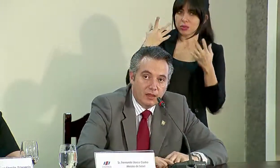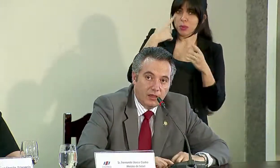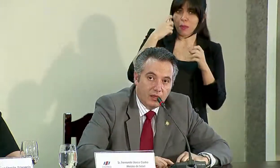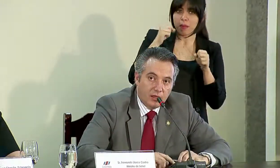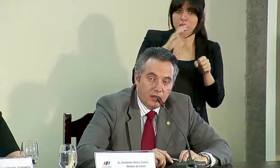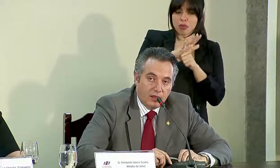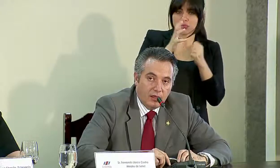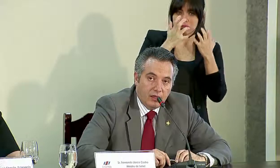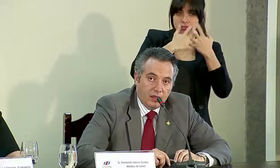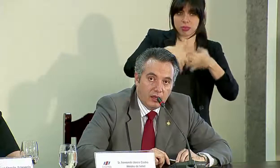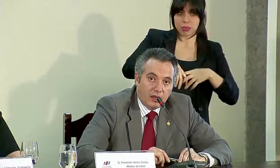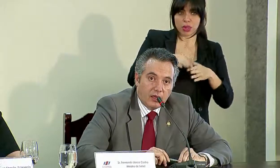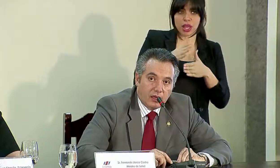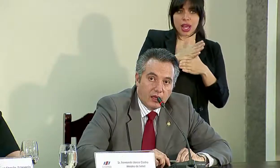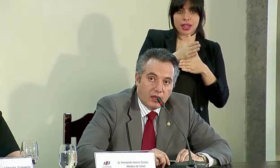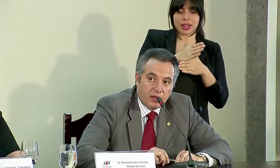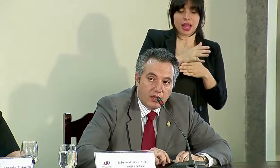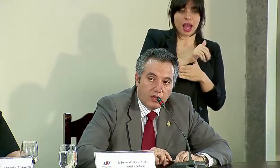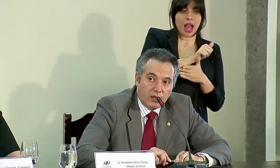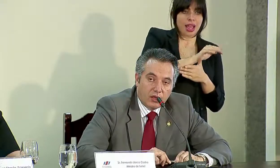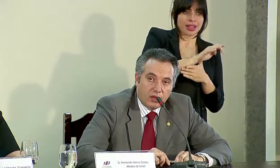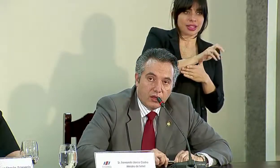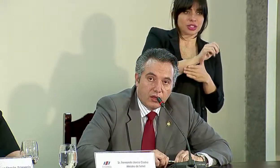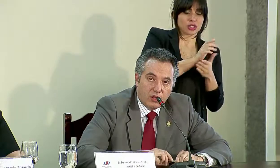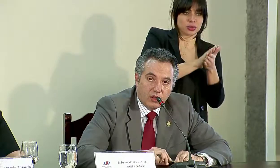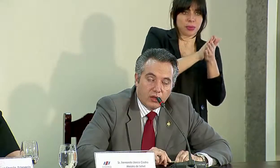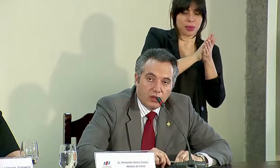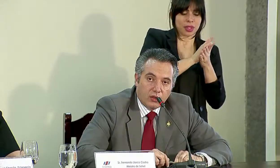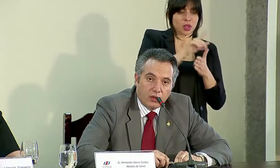es la pena armonía en los videos normales?